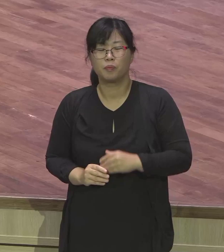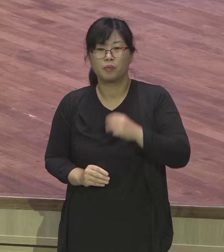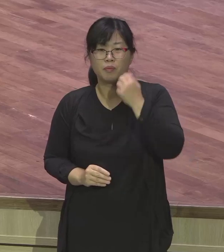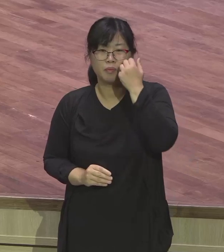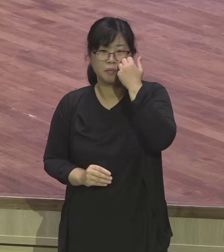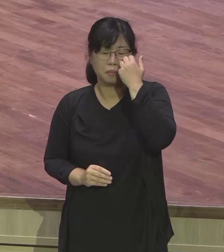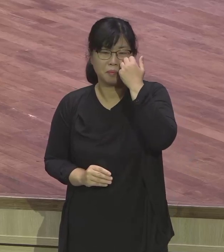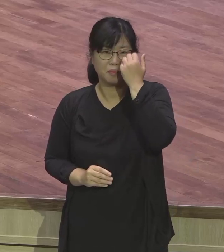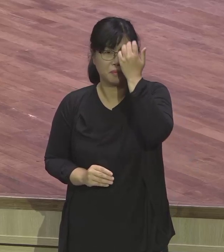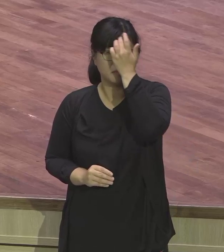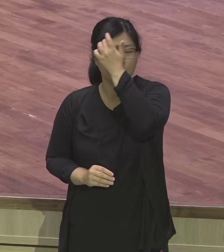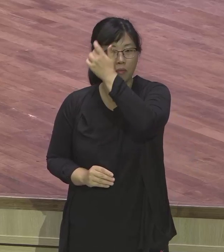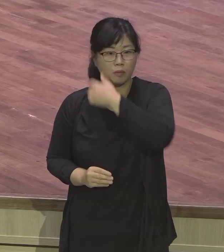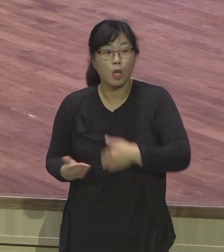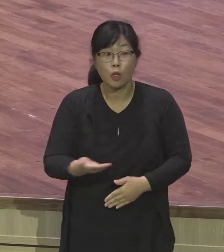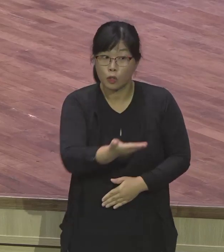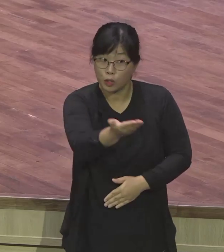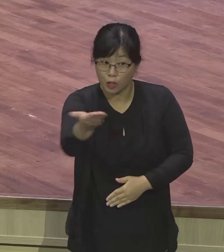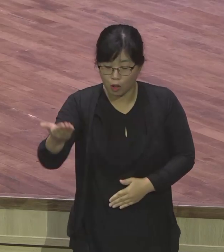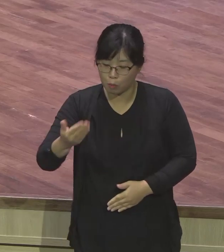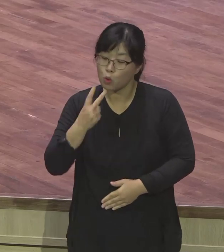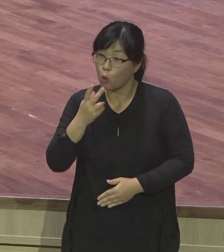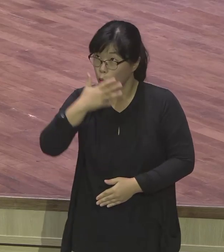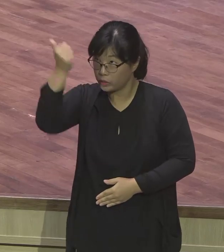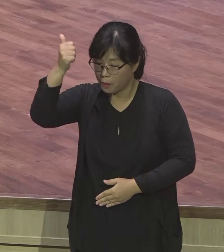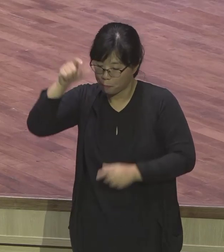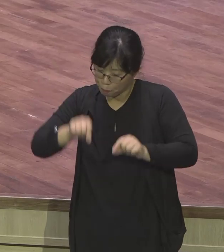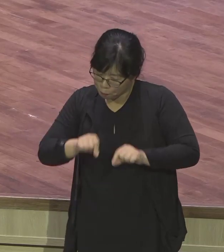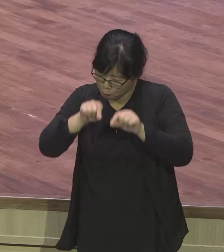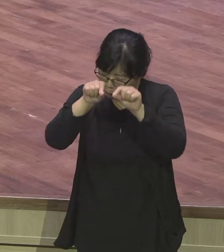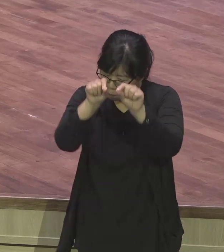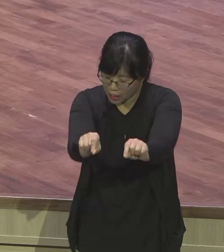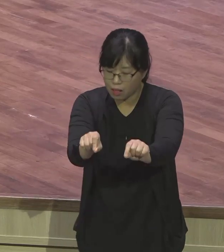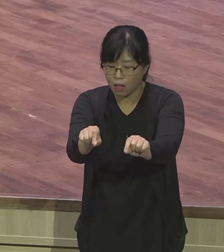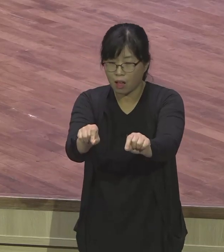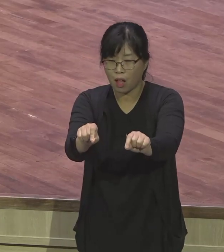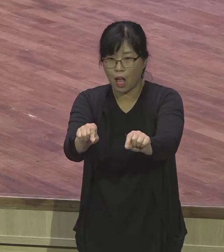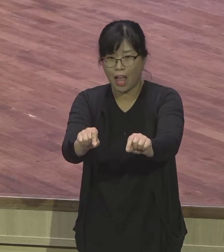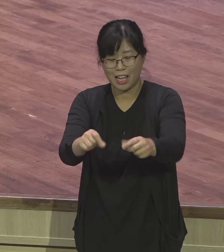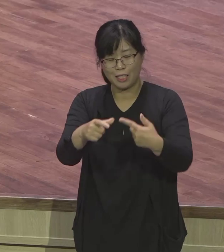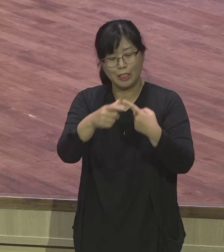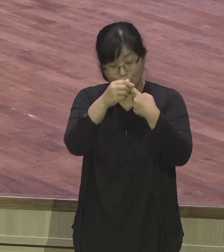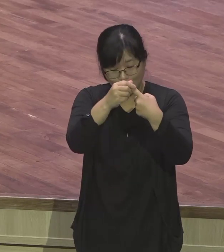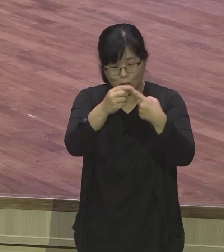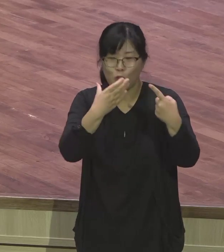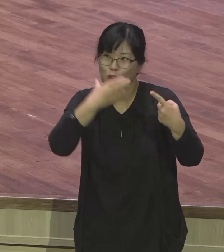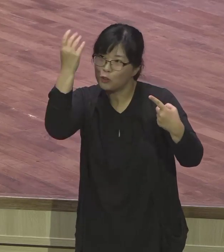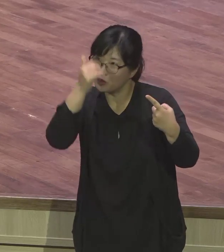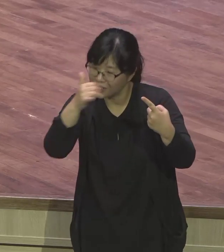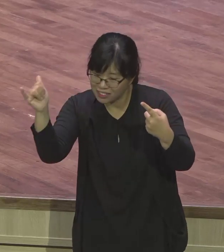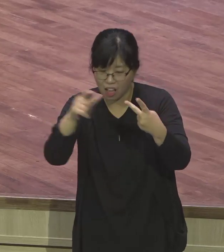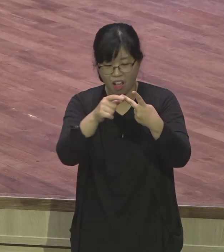요셉처럼 꿈꾸는 자 형통한 자 하나님의 영에 감동된 사람이라는 별칭을 들을 정도로